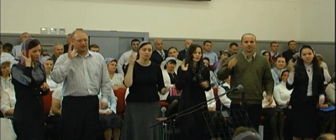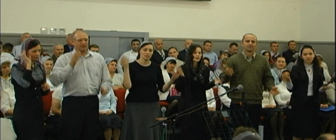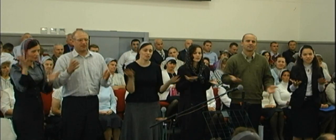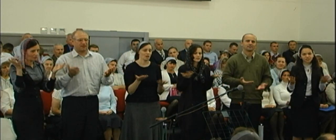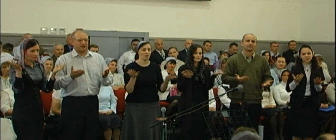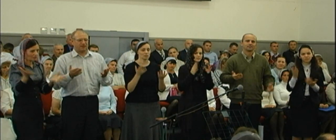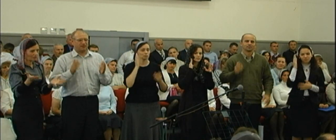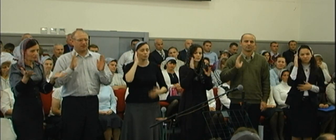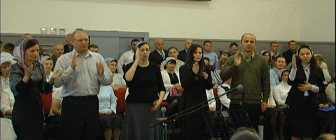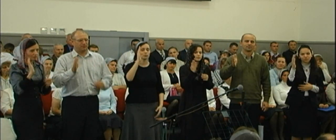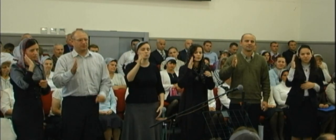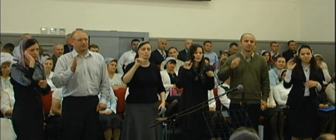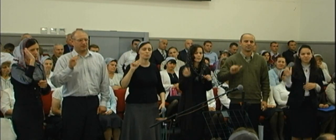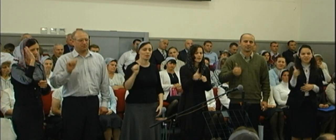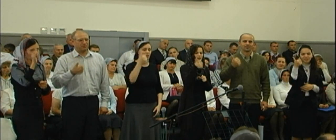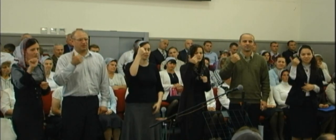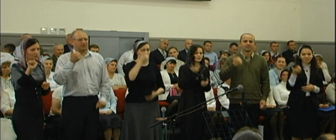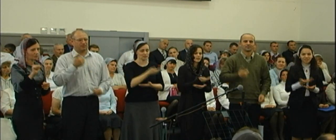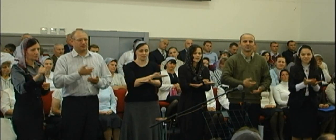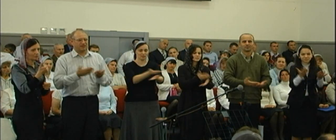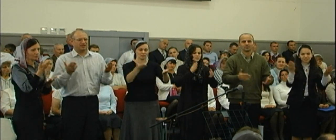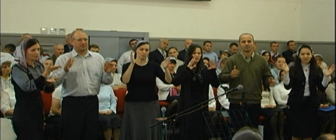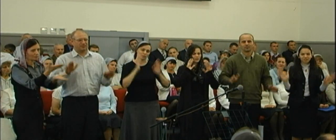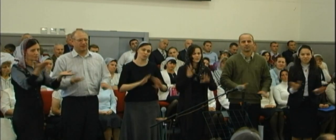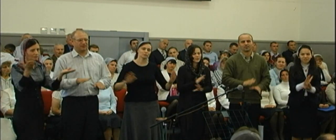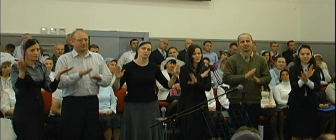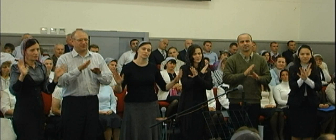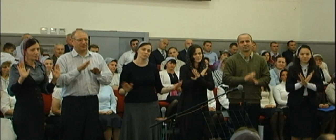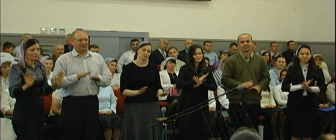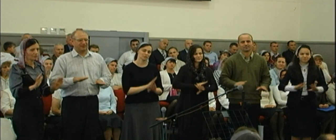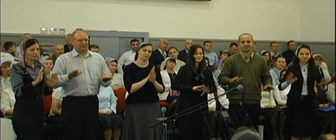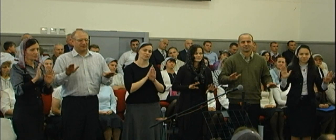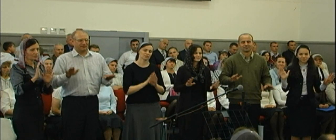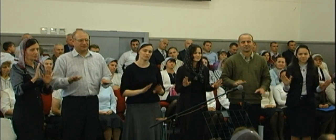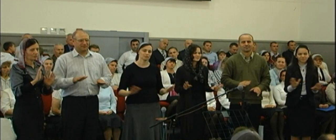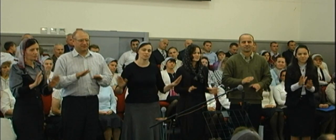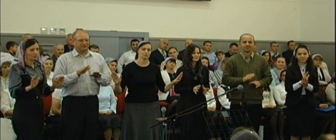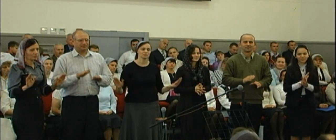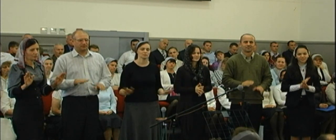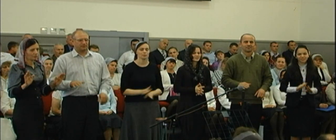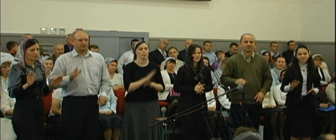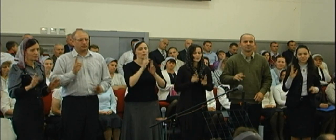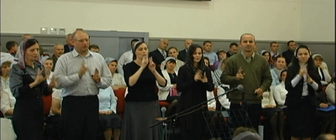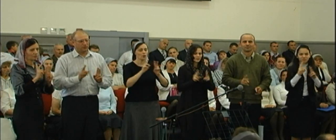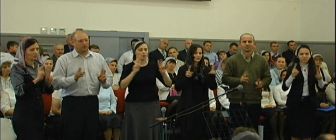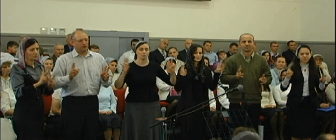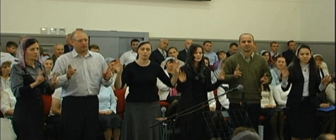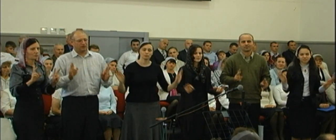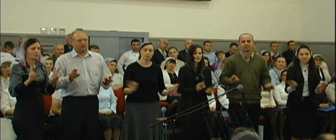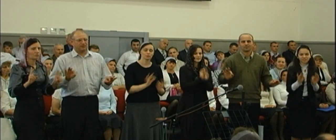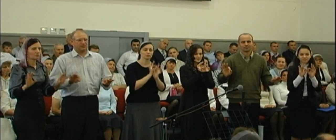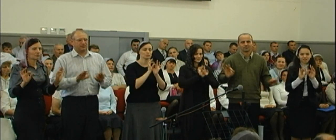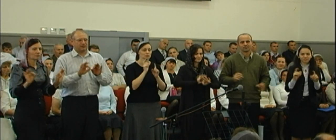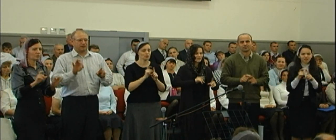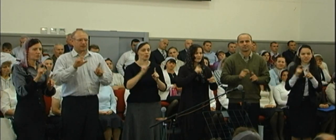Каким он будет первый наш псалом Кто ноты